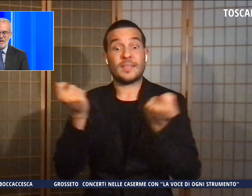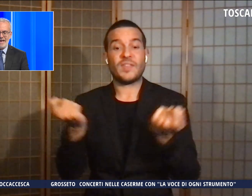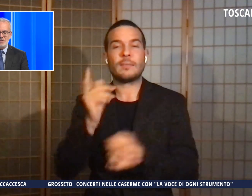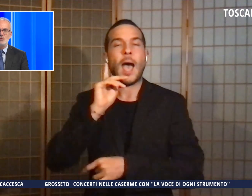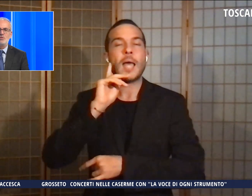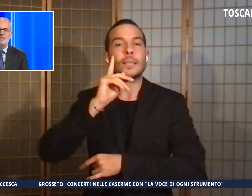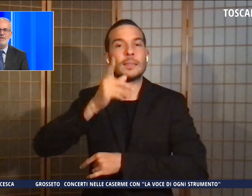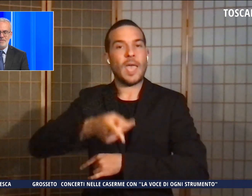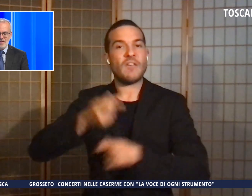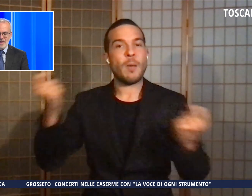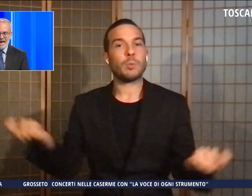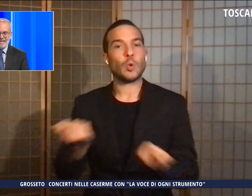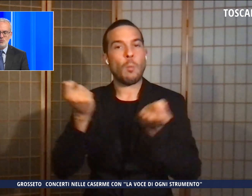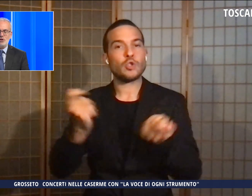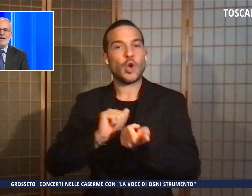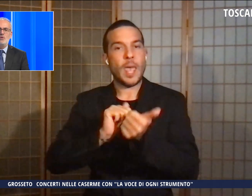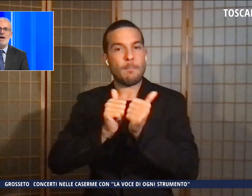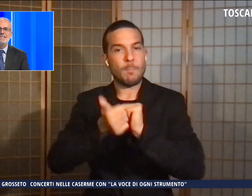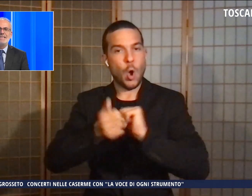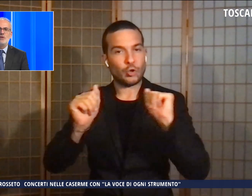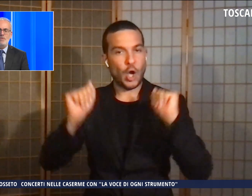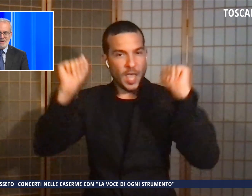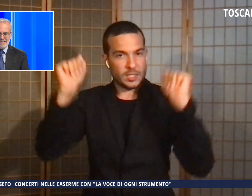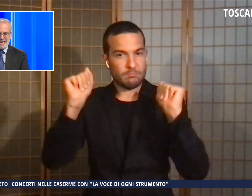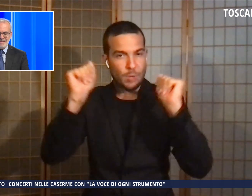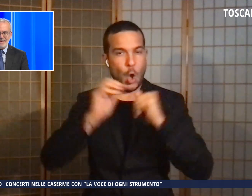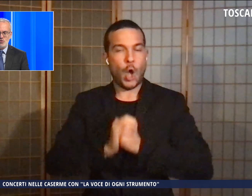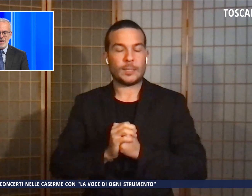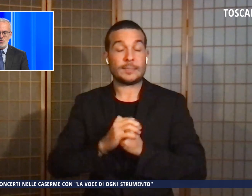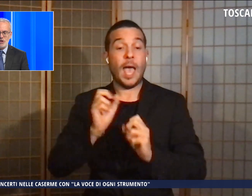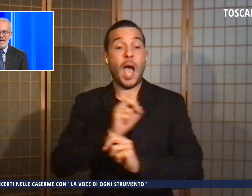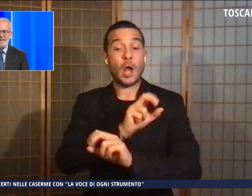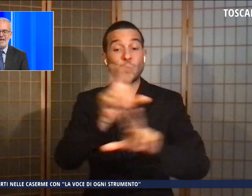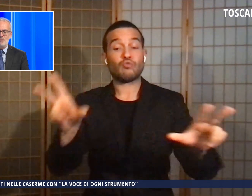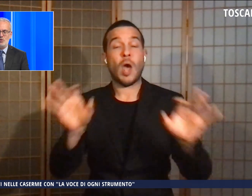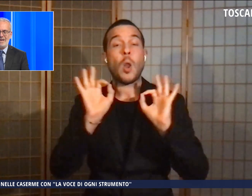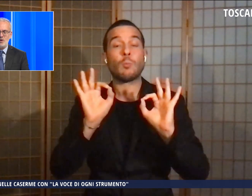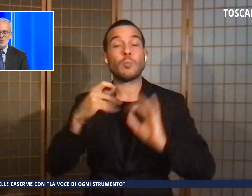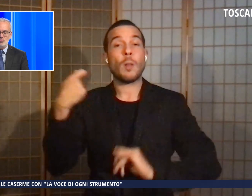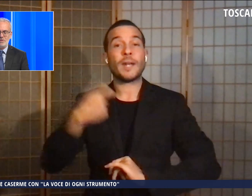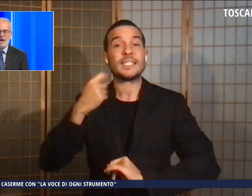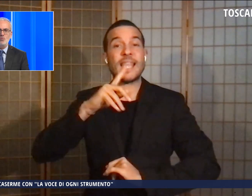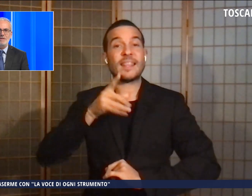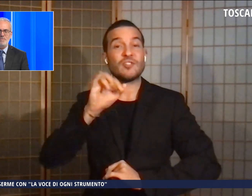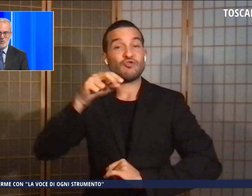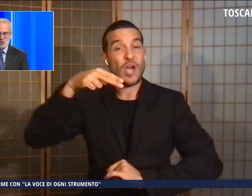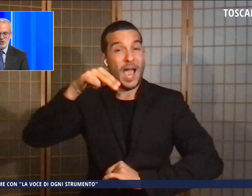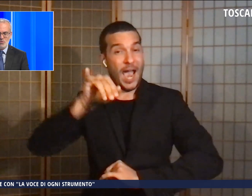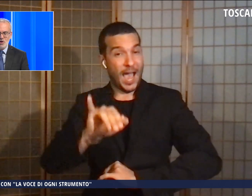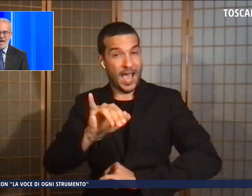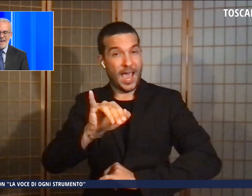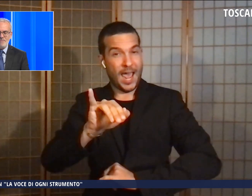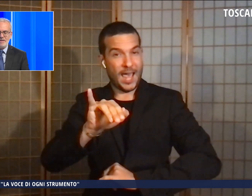motoria e sportiva. Ad annunciarlo è stato il presidente Eugenio Gianni che porterà in giunta lunedì